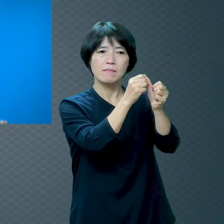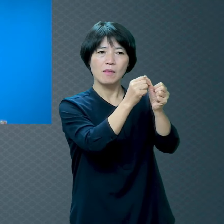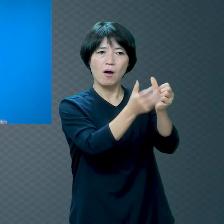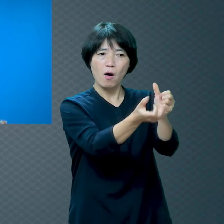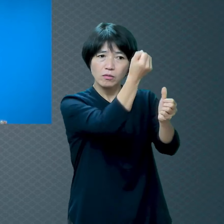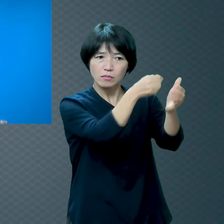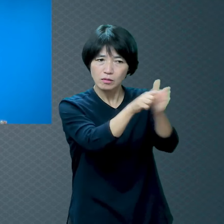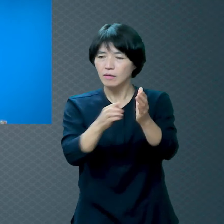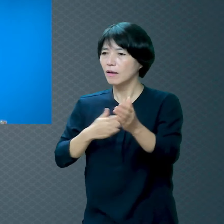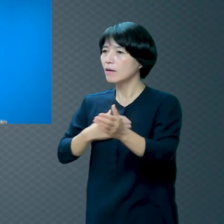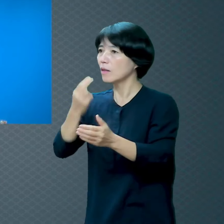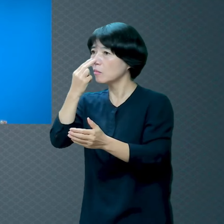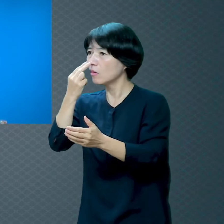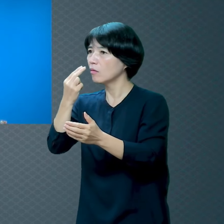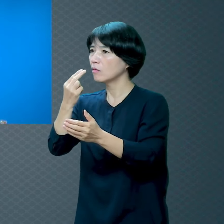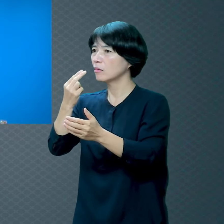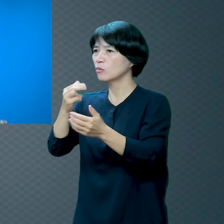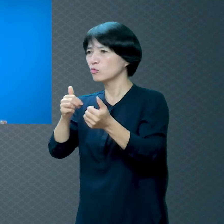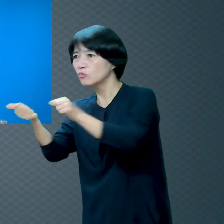가져가십시오